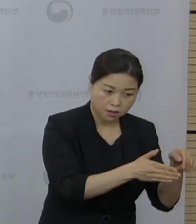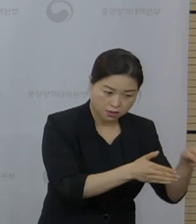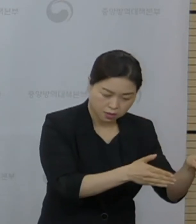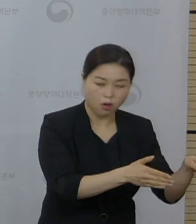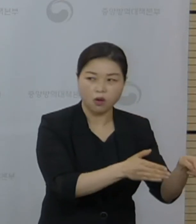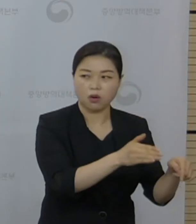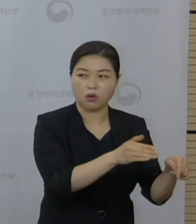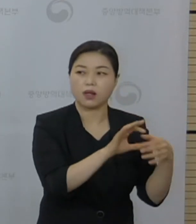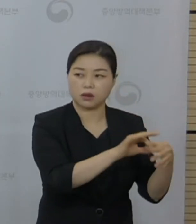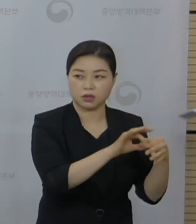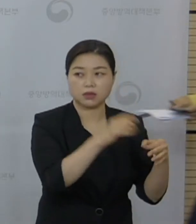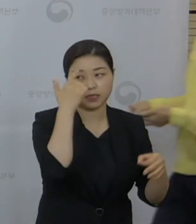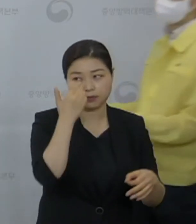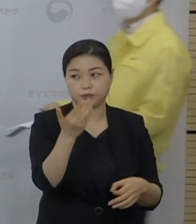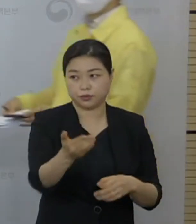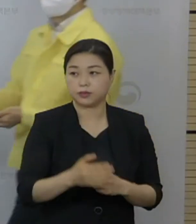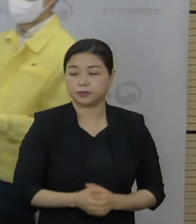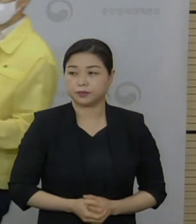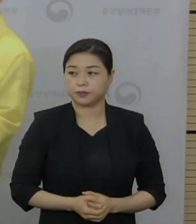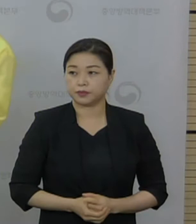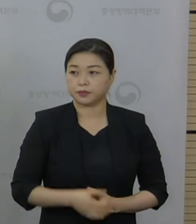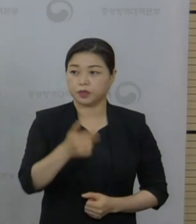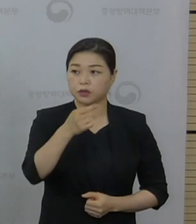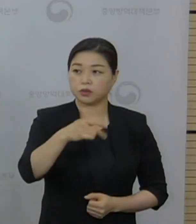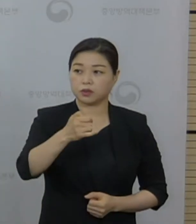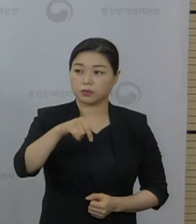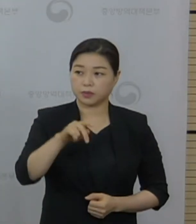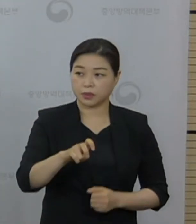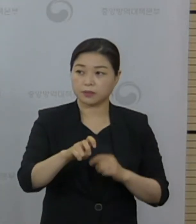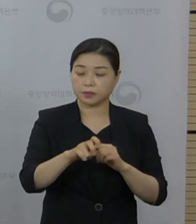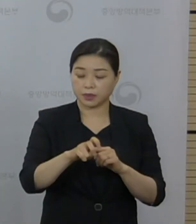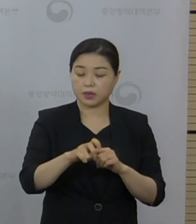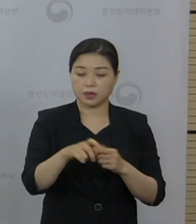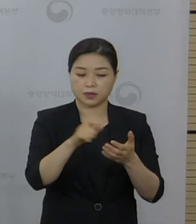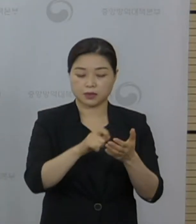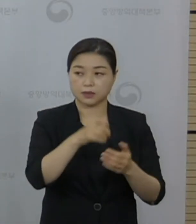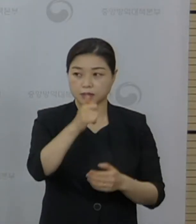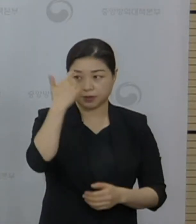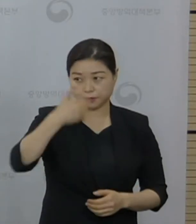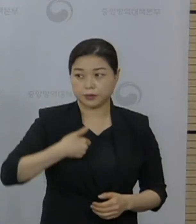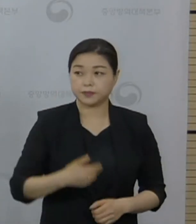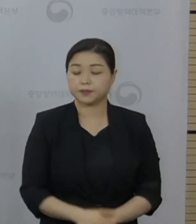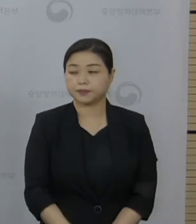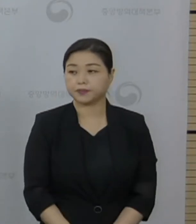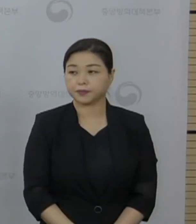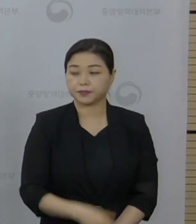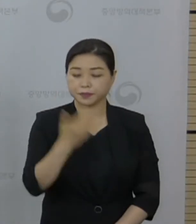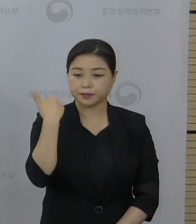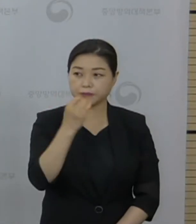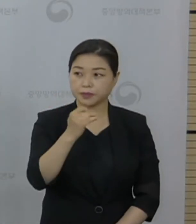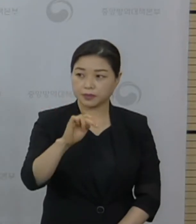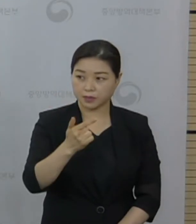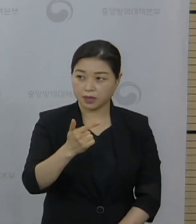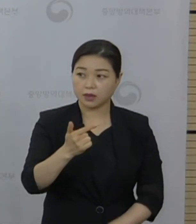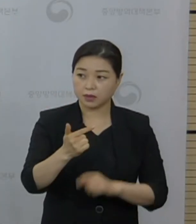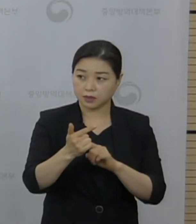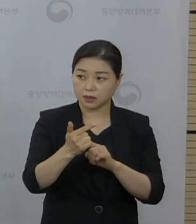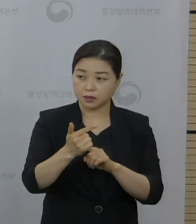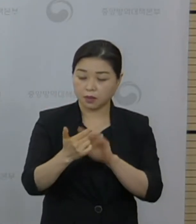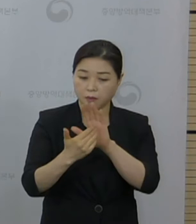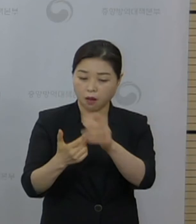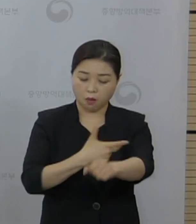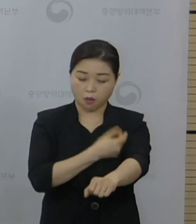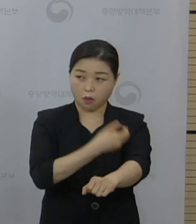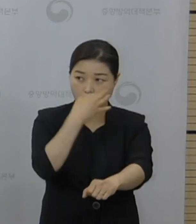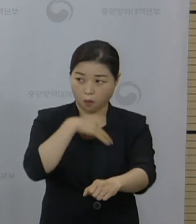현장에서 아홉 번째로 질문 주신 뉴스핌 신성용 기자님 질문입니다. 최근 얀센 백신 효과 논란